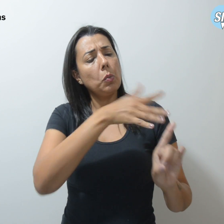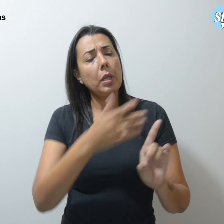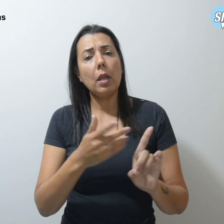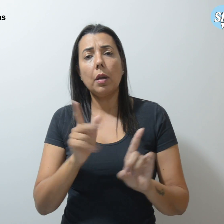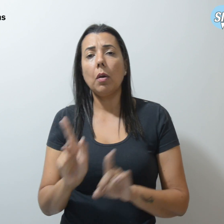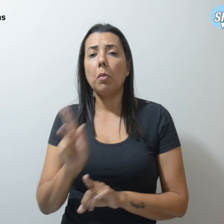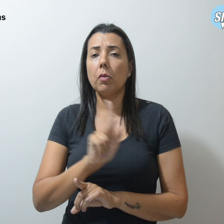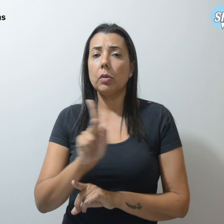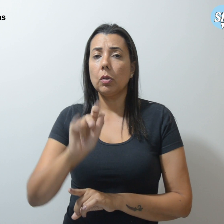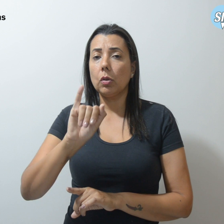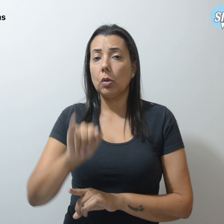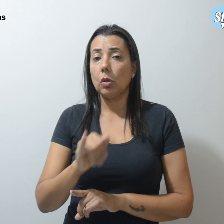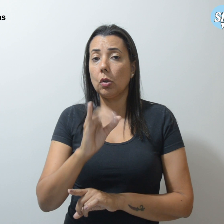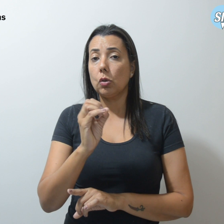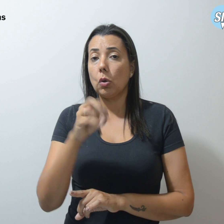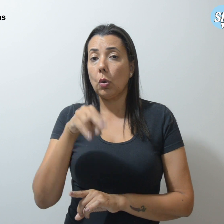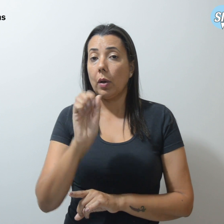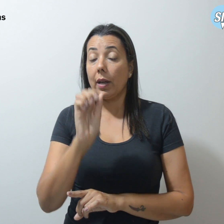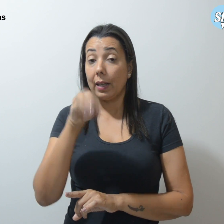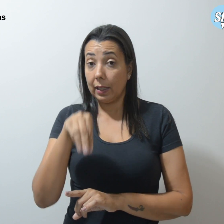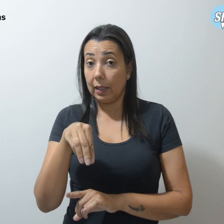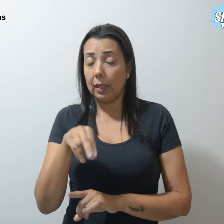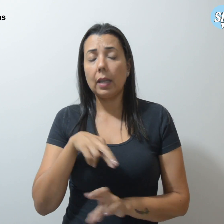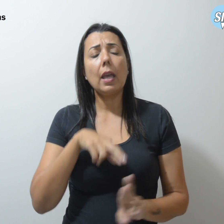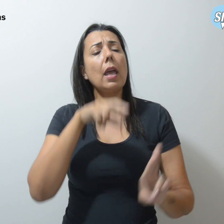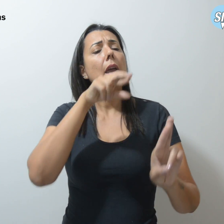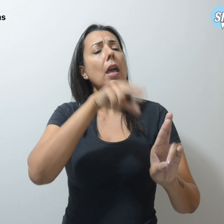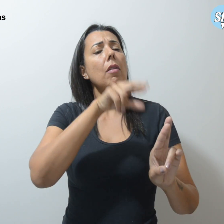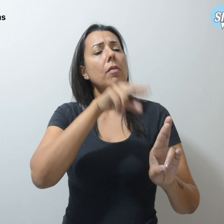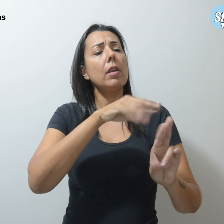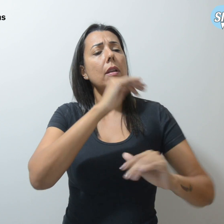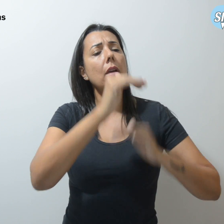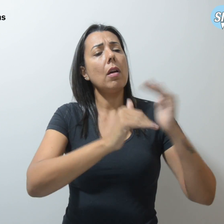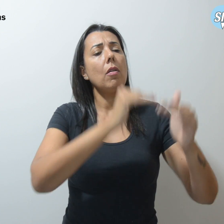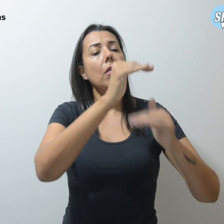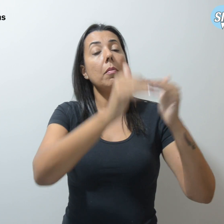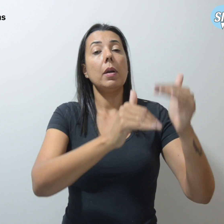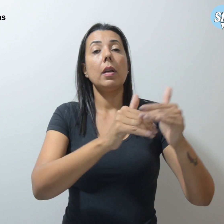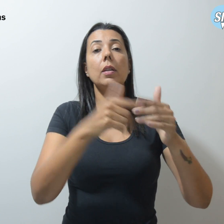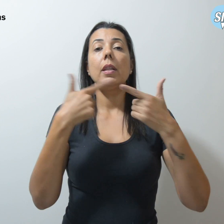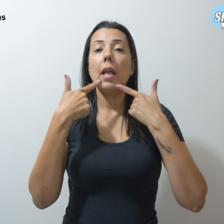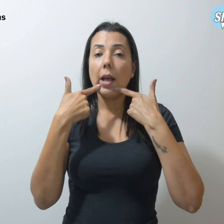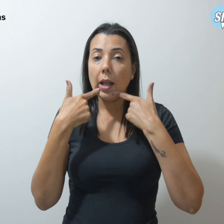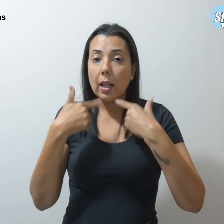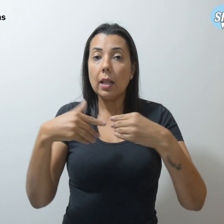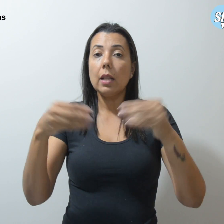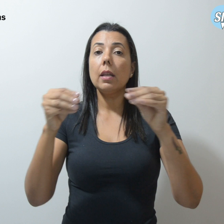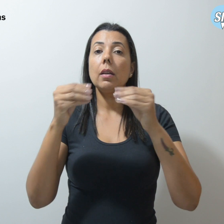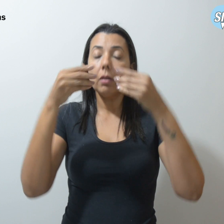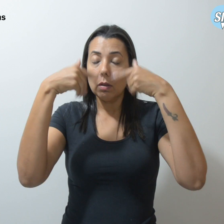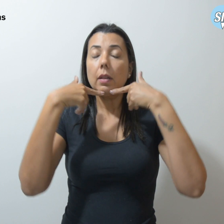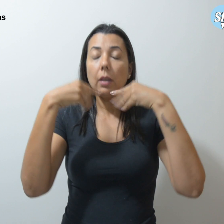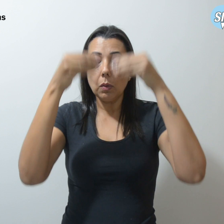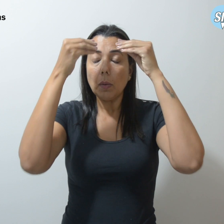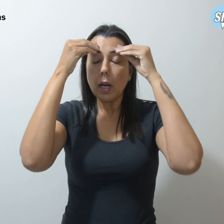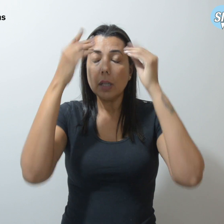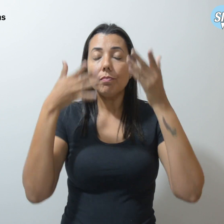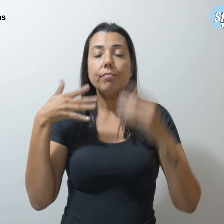Joaquim Doll, referência em desenvolvimento da linguagem. A palestra será realizada